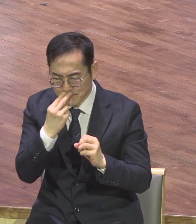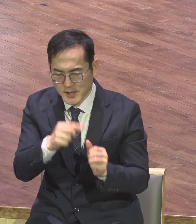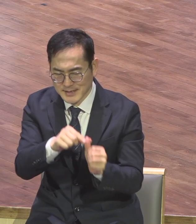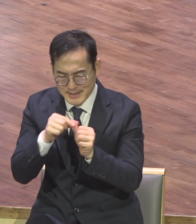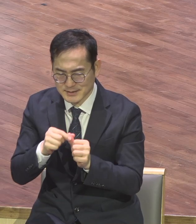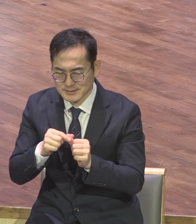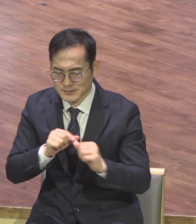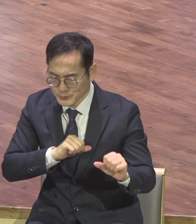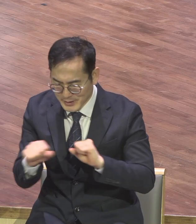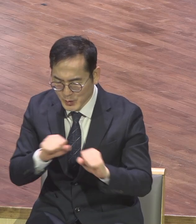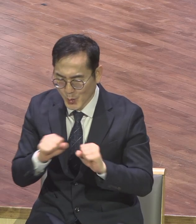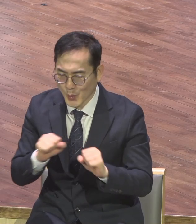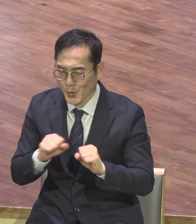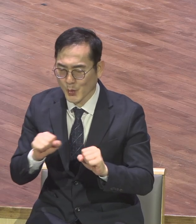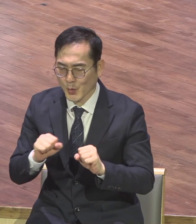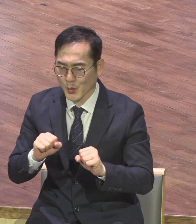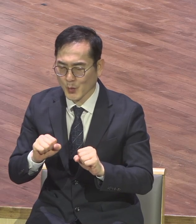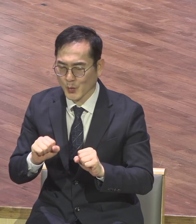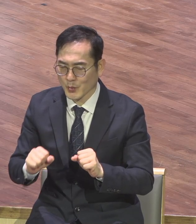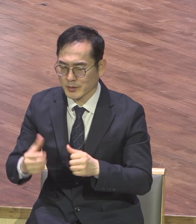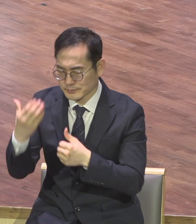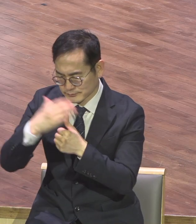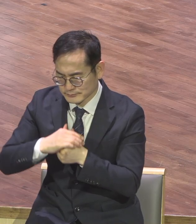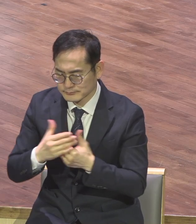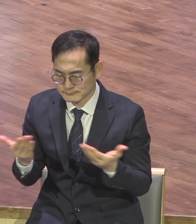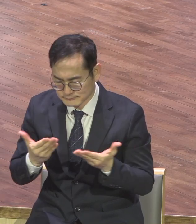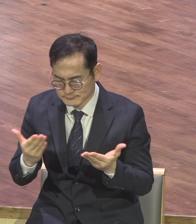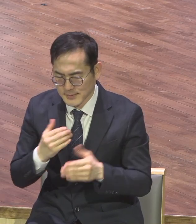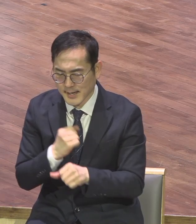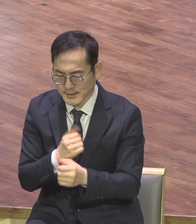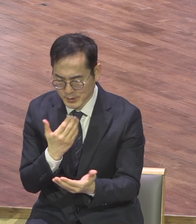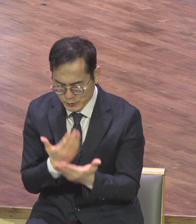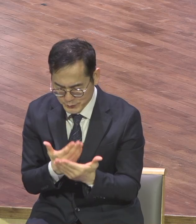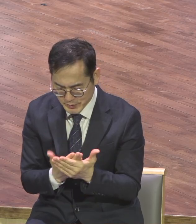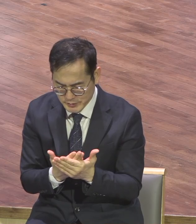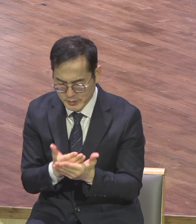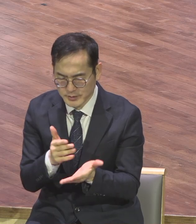되게도와 조업사사 예수의 성 받들어 기도합니다 아멘